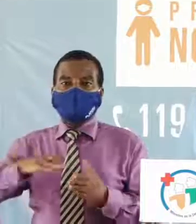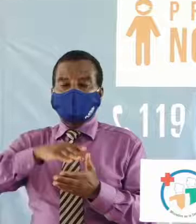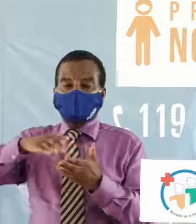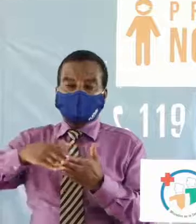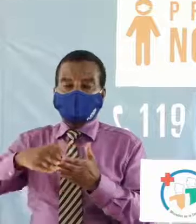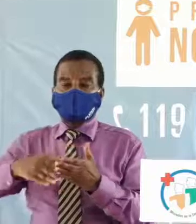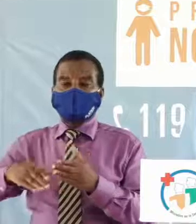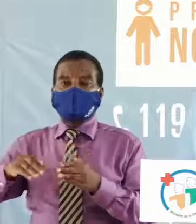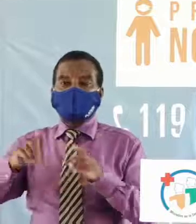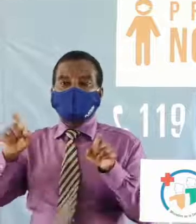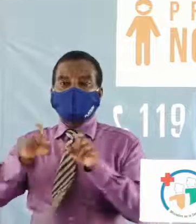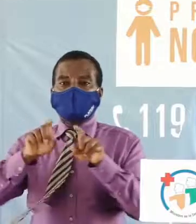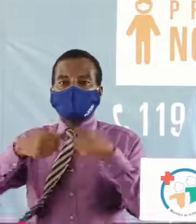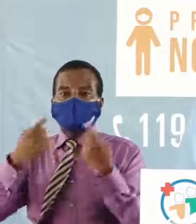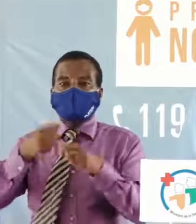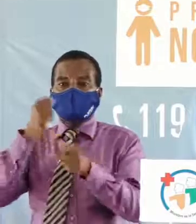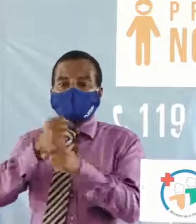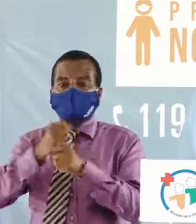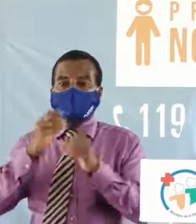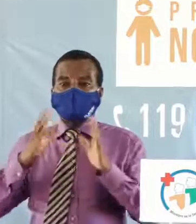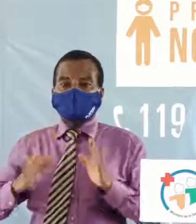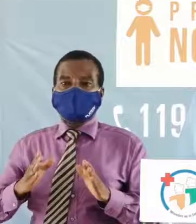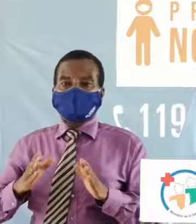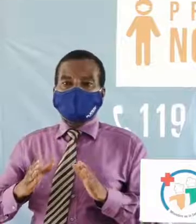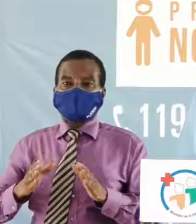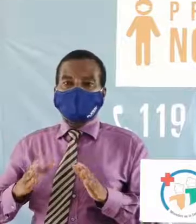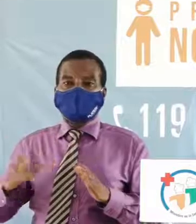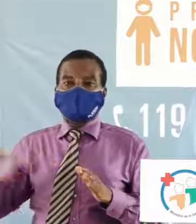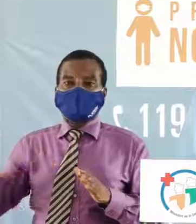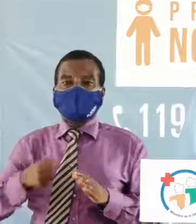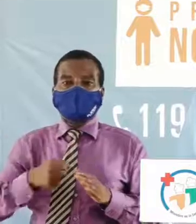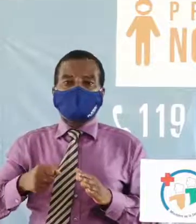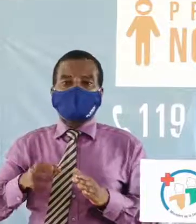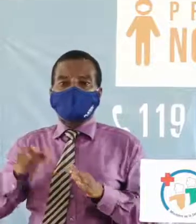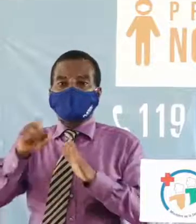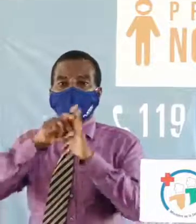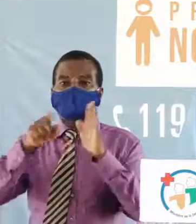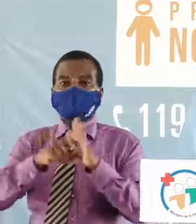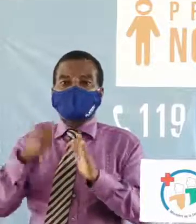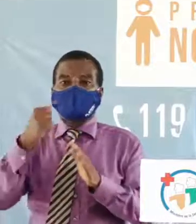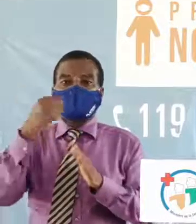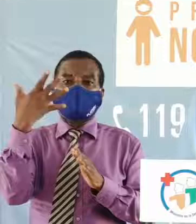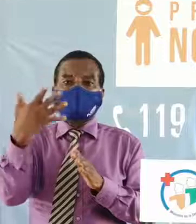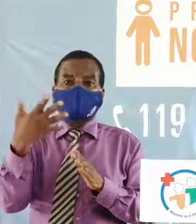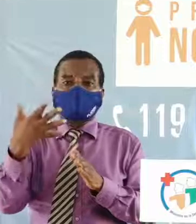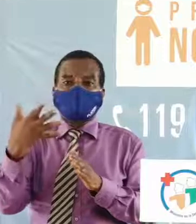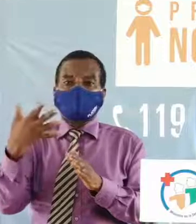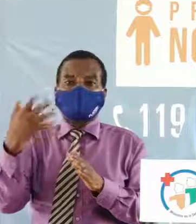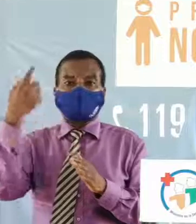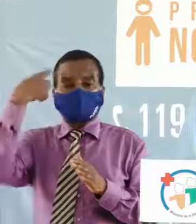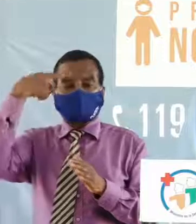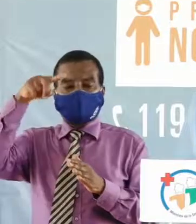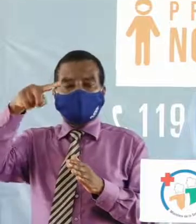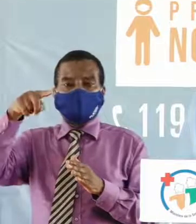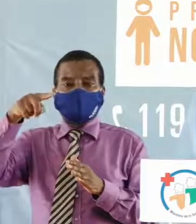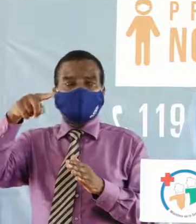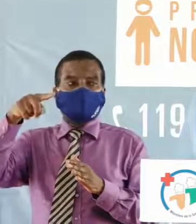syndicats et autres associations de transporteurs de prendre l'arrêté 15 du même jour pour